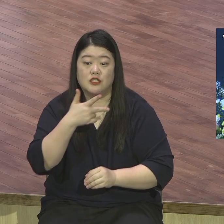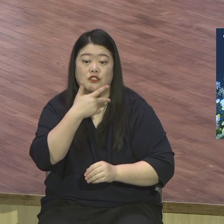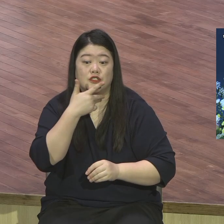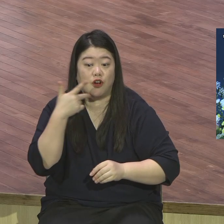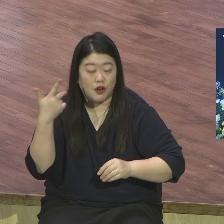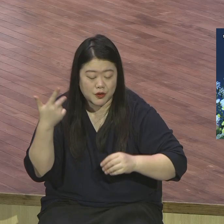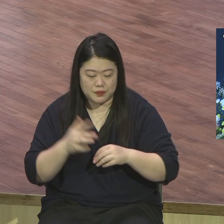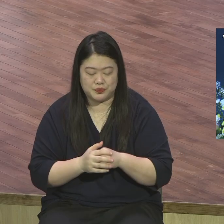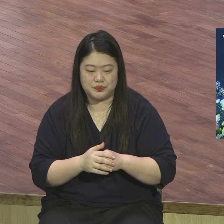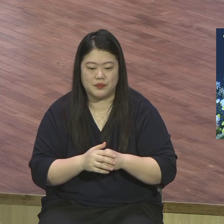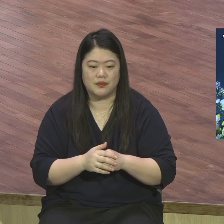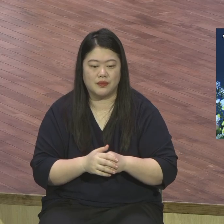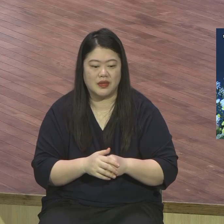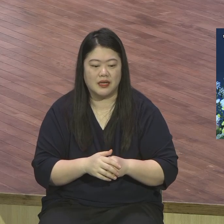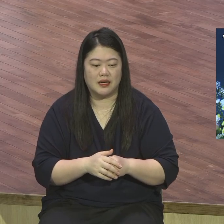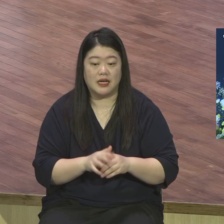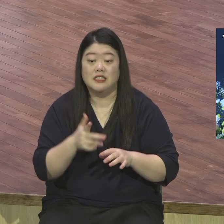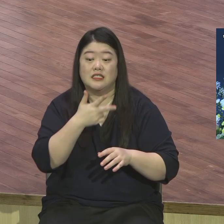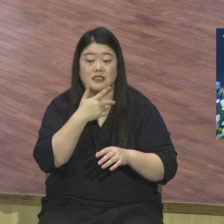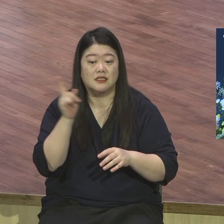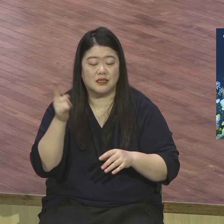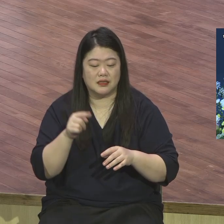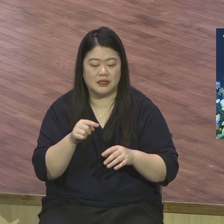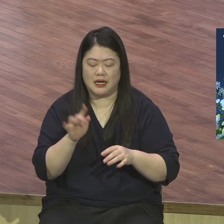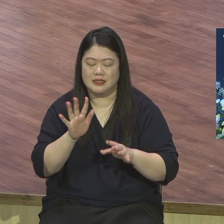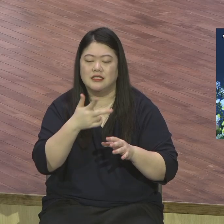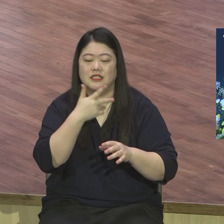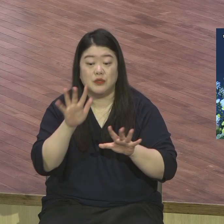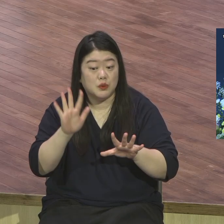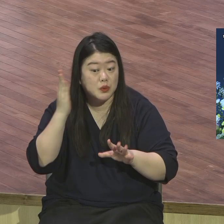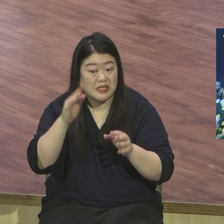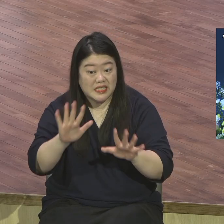무슨 말입니까 주일은 오고 있다